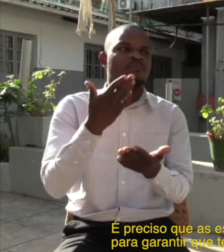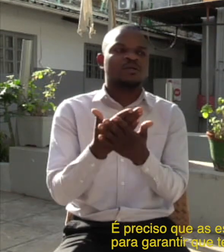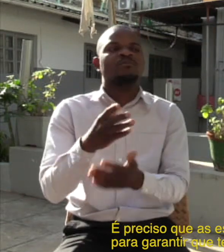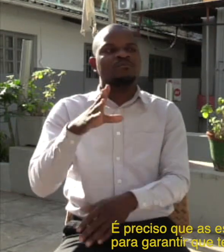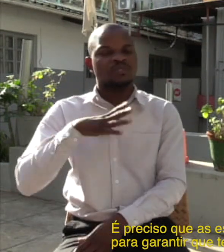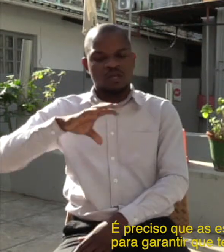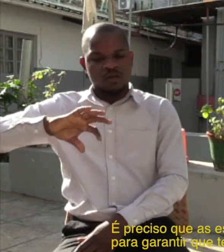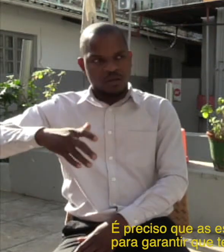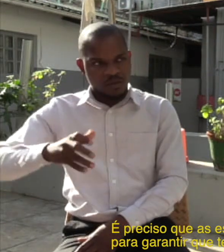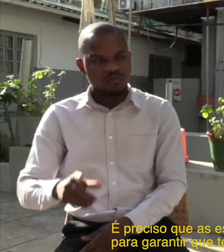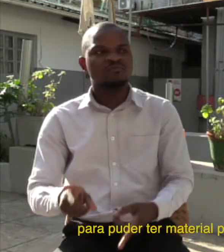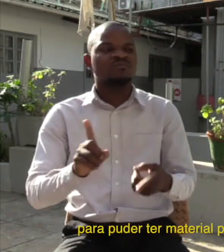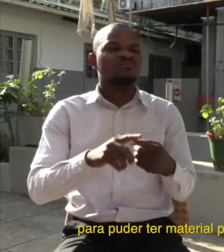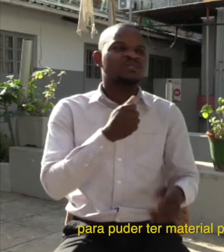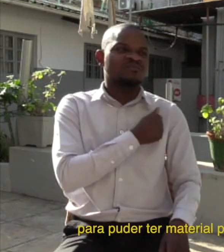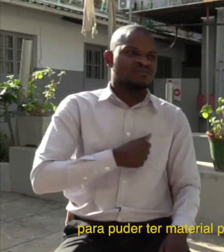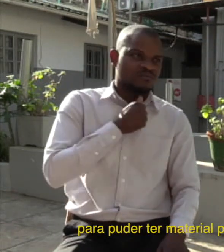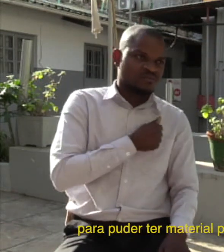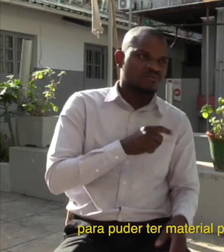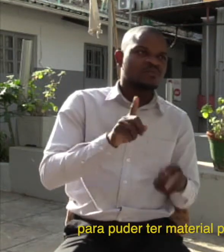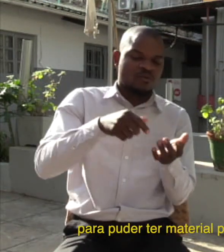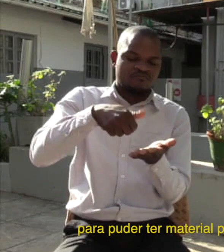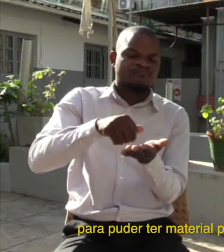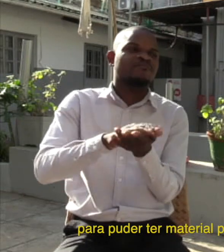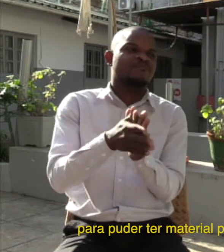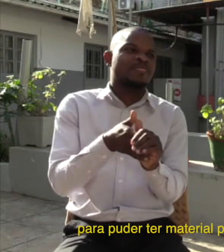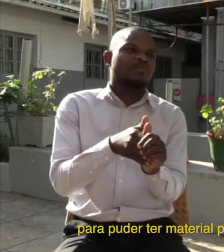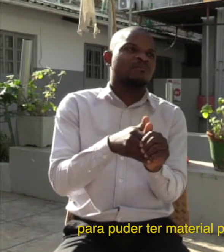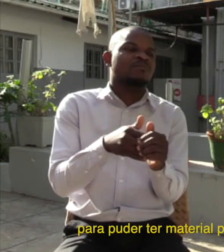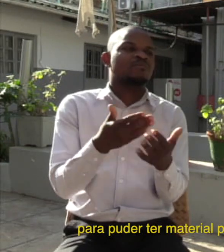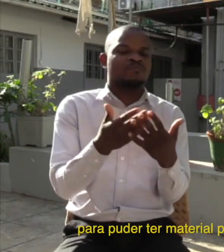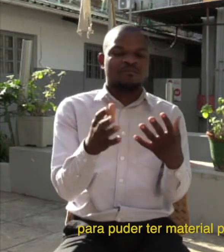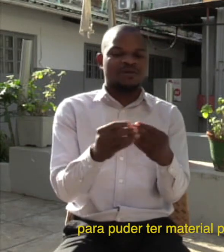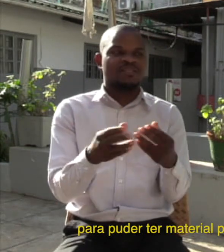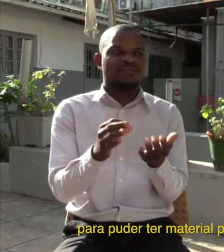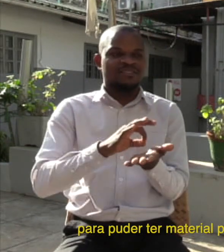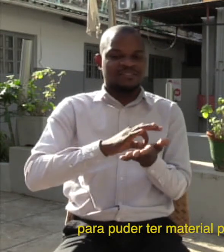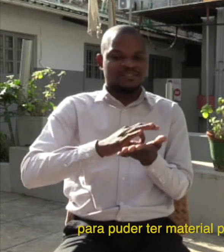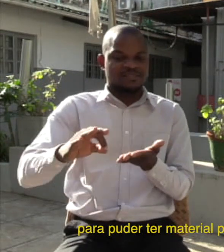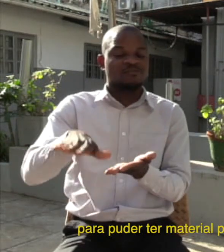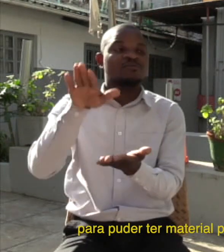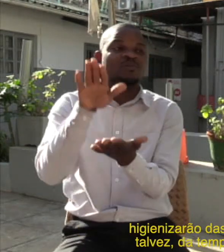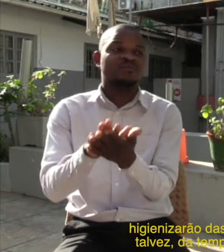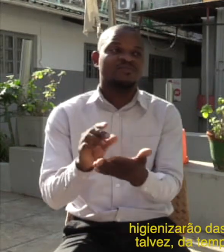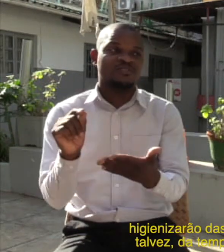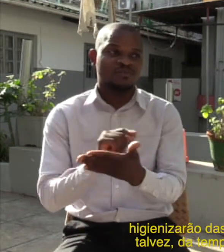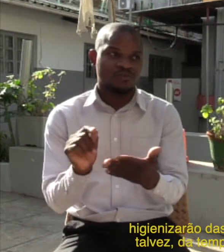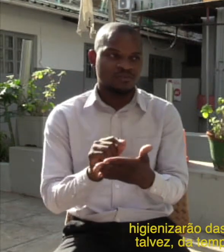sabão e gel, para poder ter material para a higienização das escolas, higienização das crianças